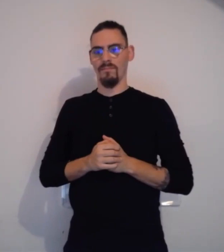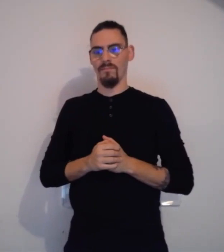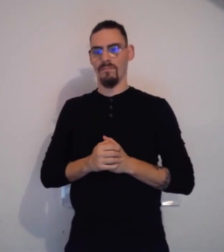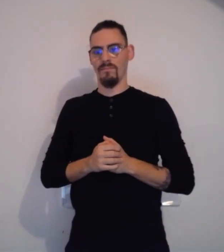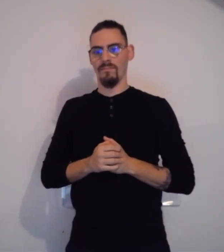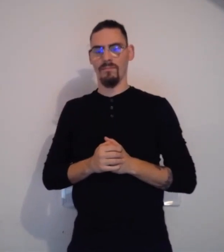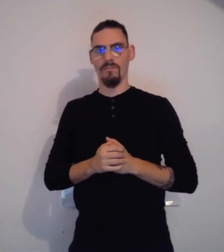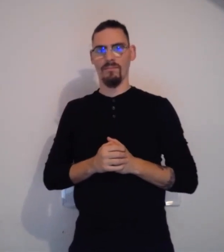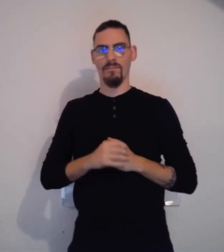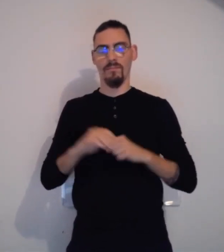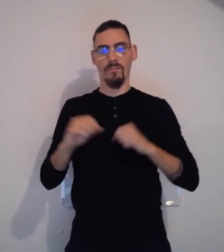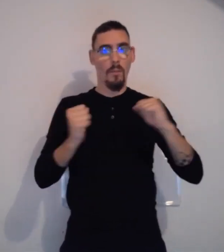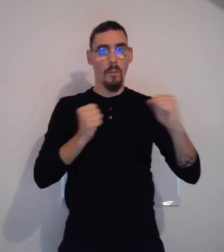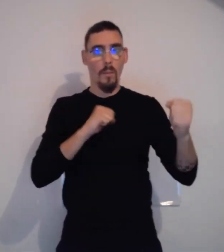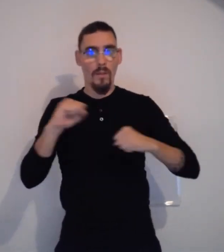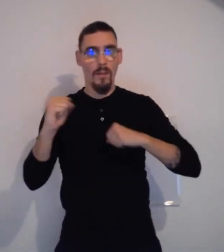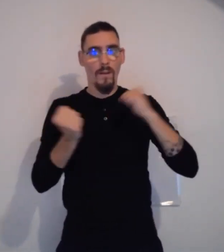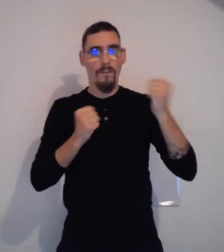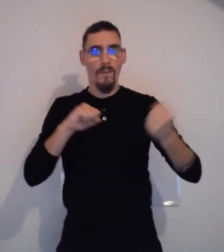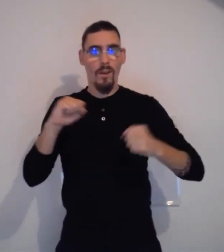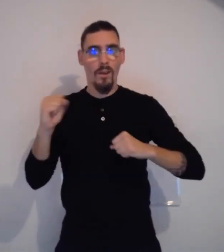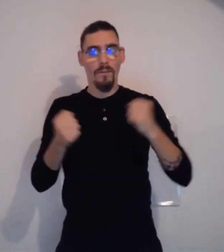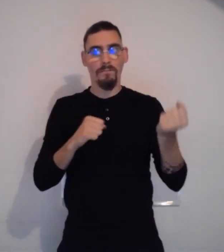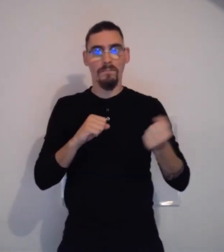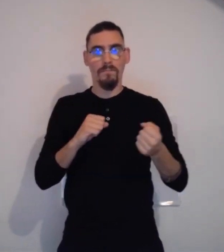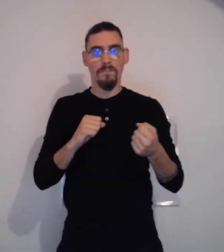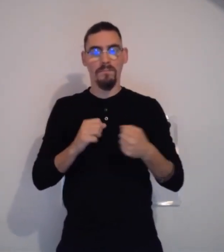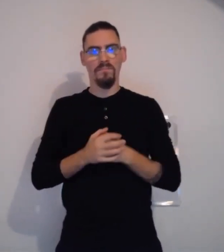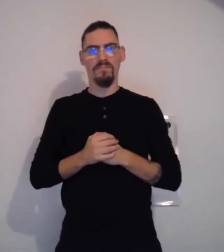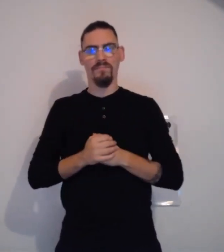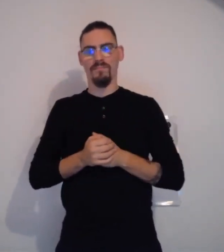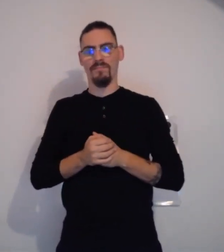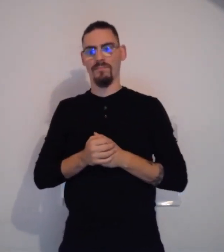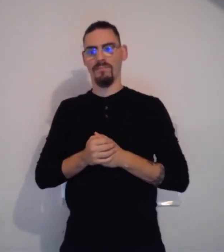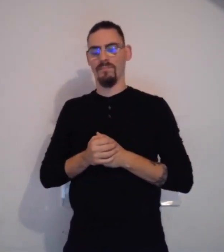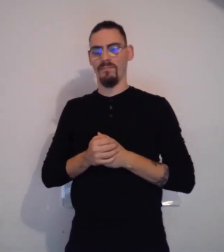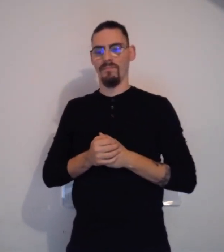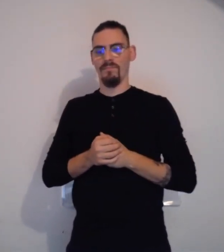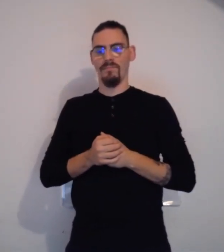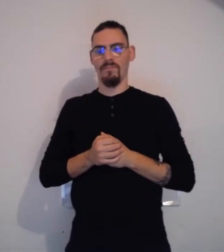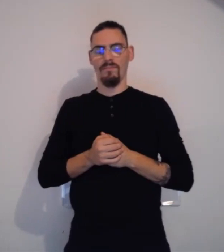'extérieur, on pose devant la joue, sur la joue. Et pour le mouvement,